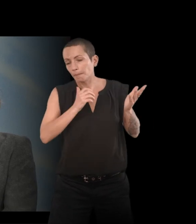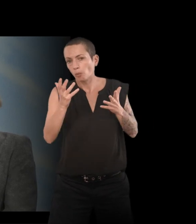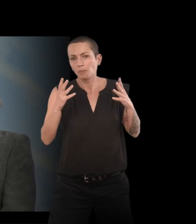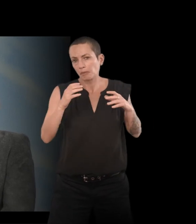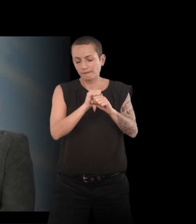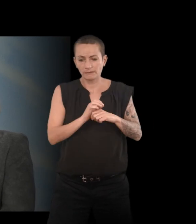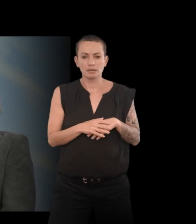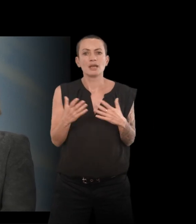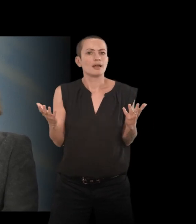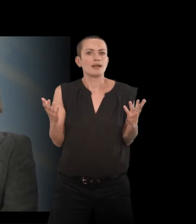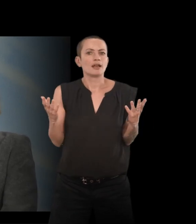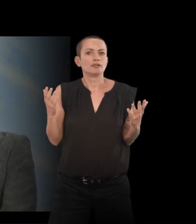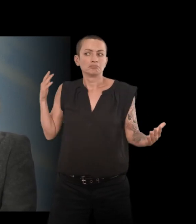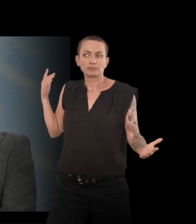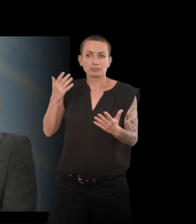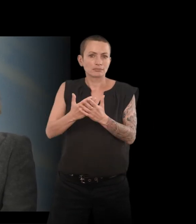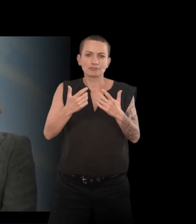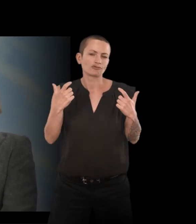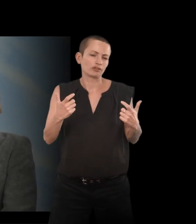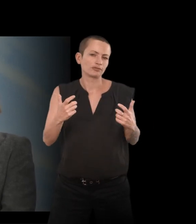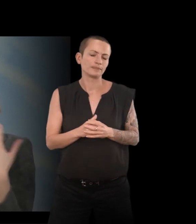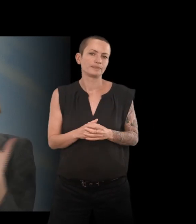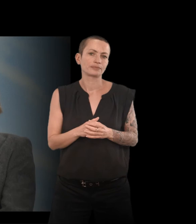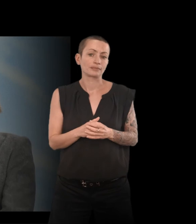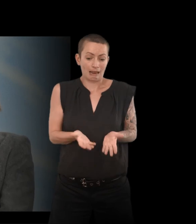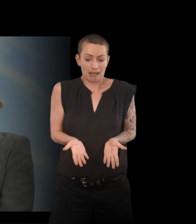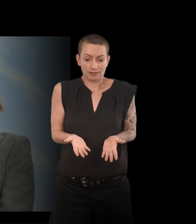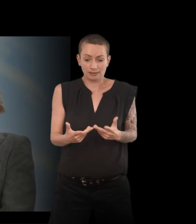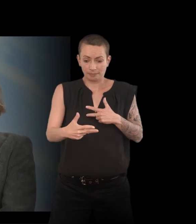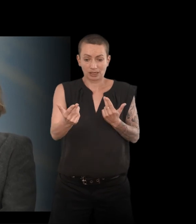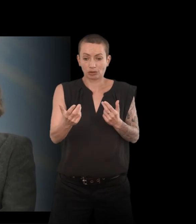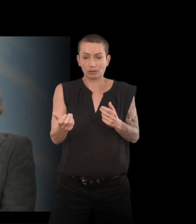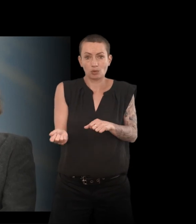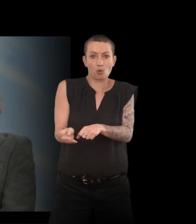Et voilà. Mais en tout cas, j'ai eu de la chance pour ça. Et même là, en temps de Covid, où ça peut être déstabilisant,